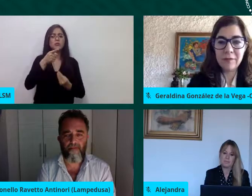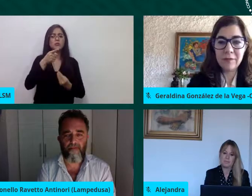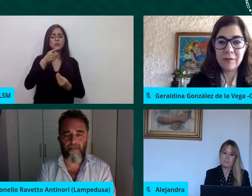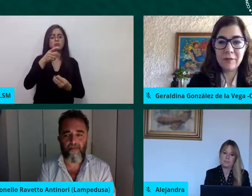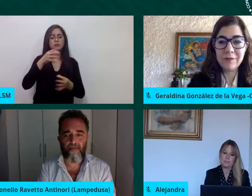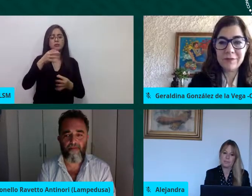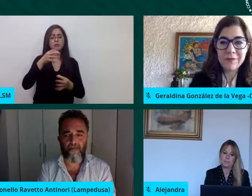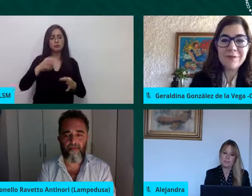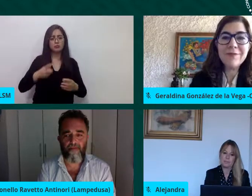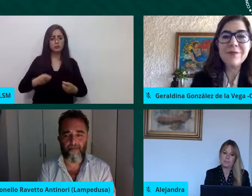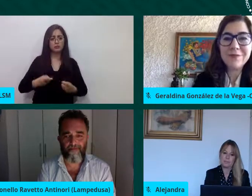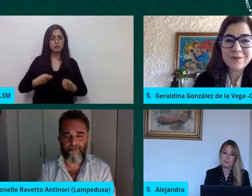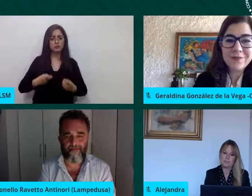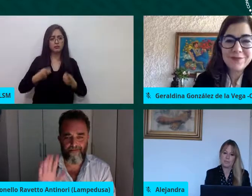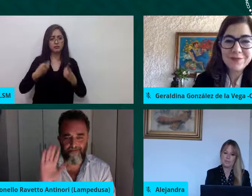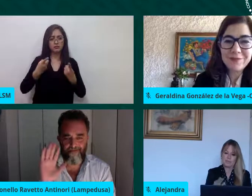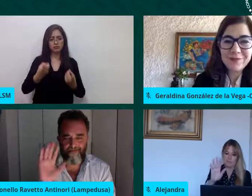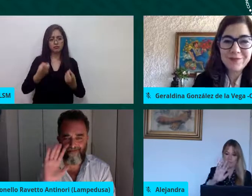acompañarnos